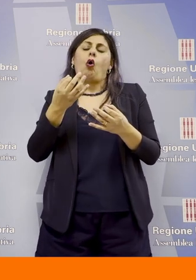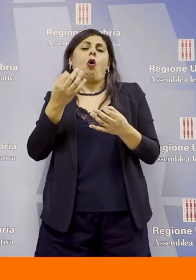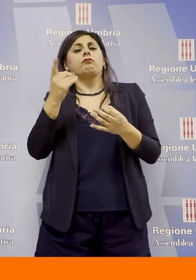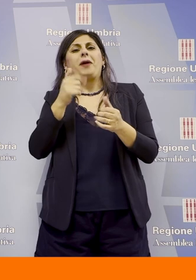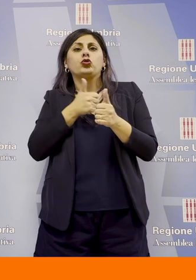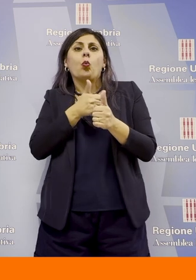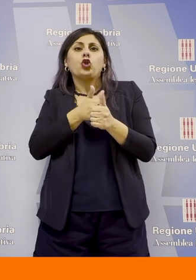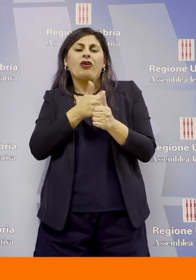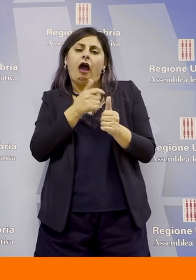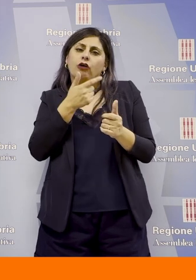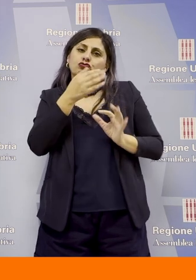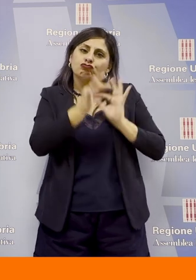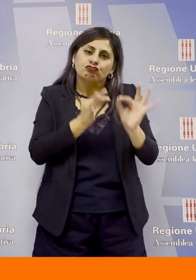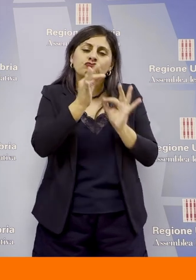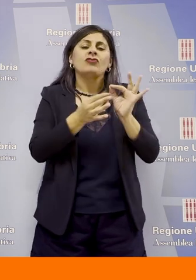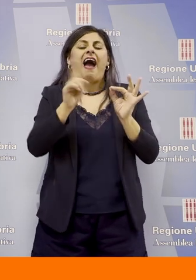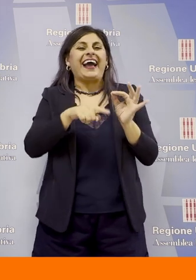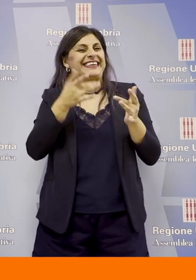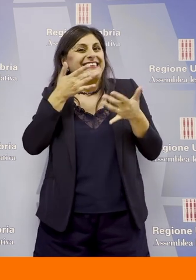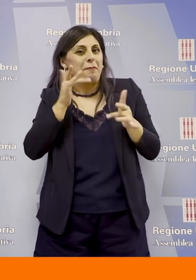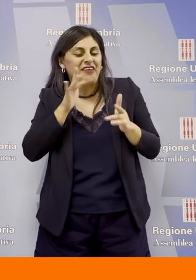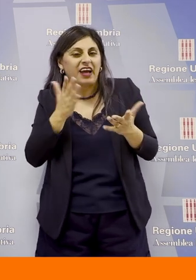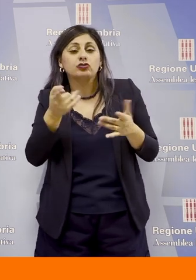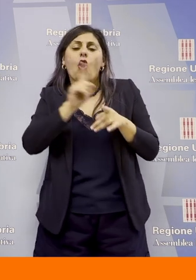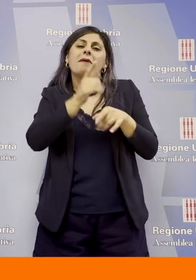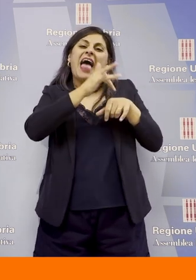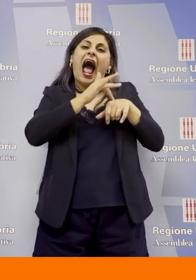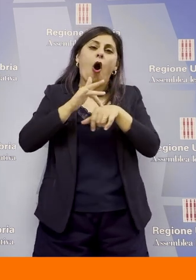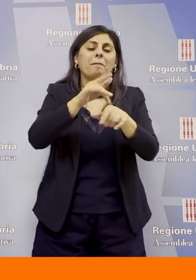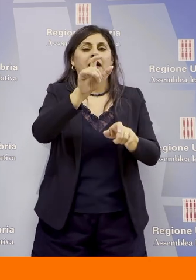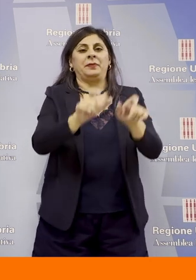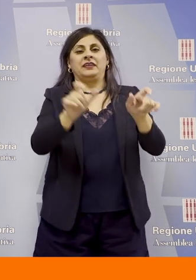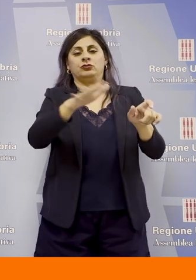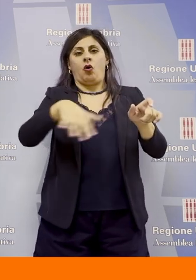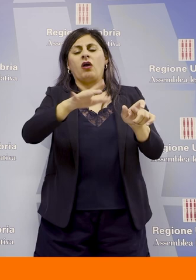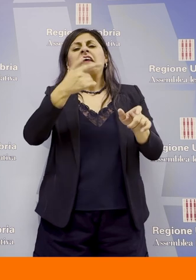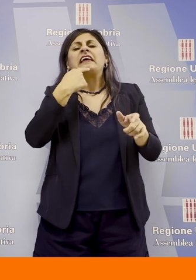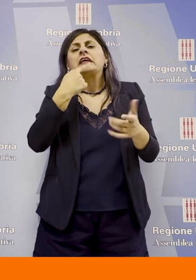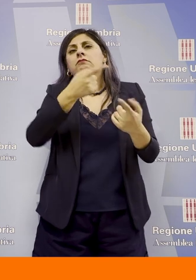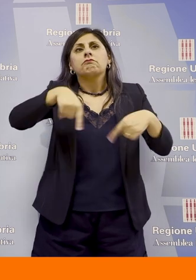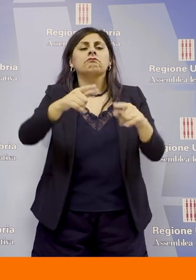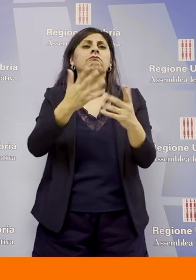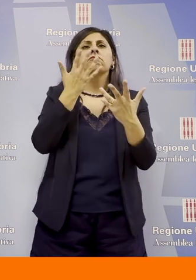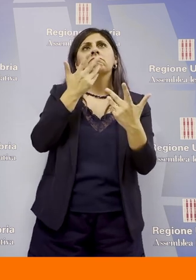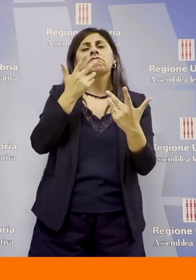quindi di semplificazione di accompagnamento per tutti quei soggetti che possono essere